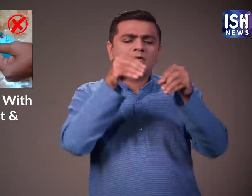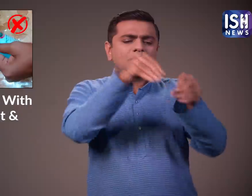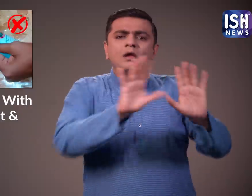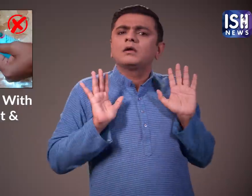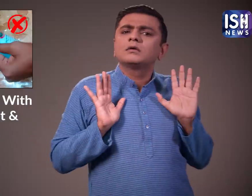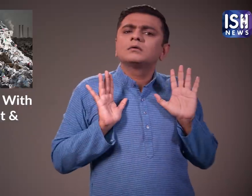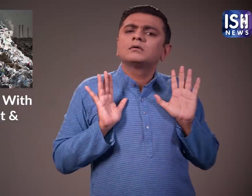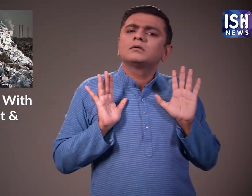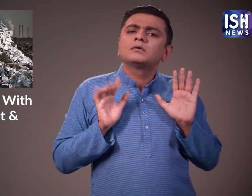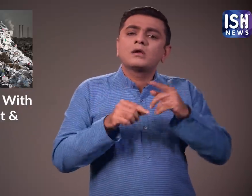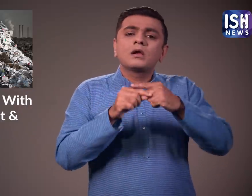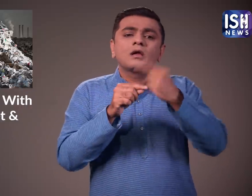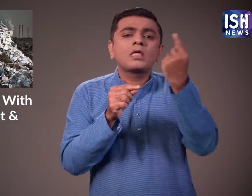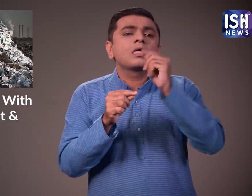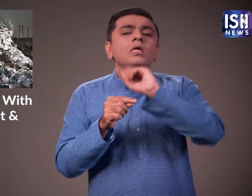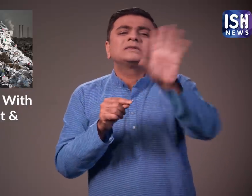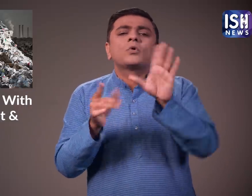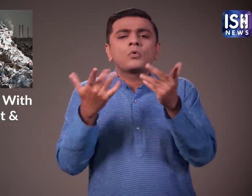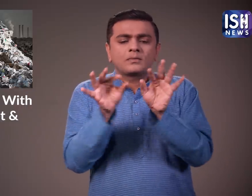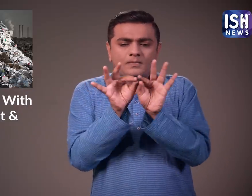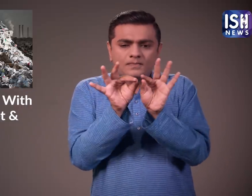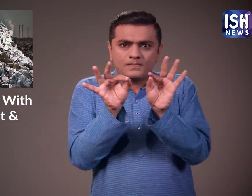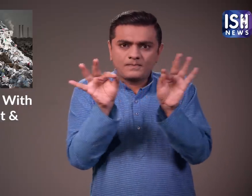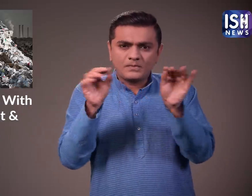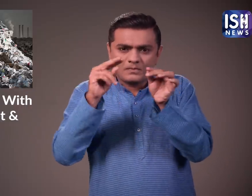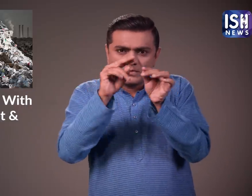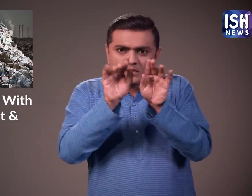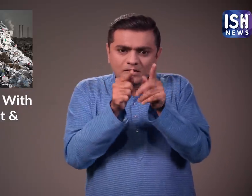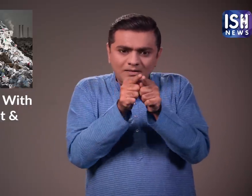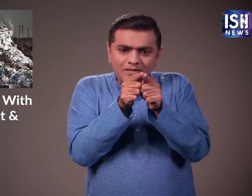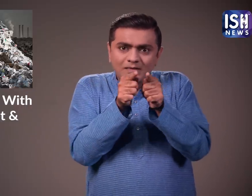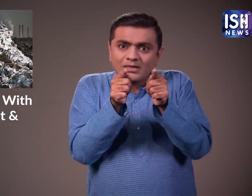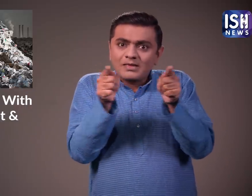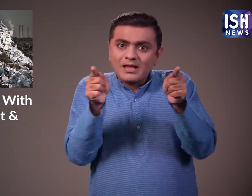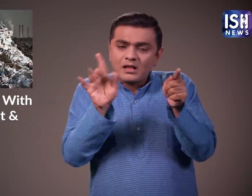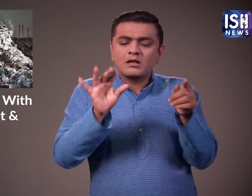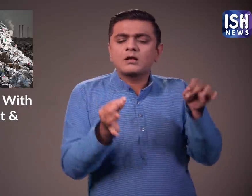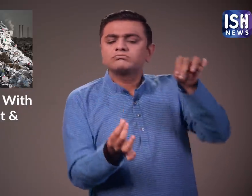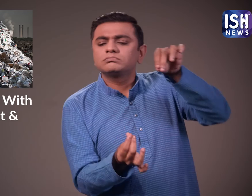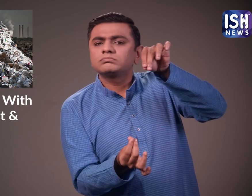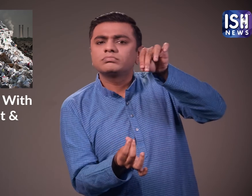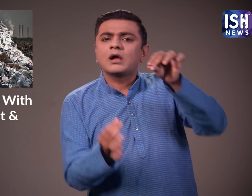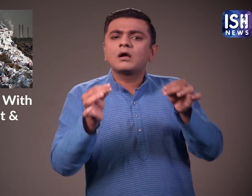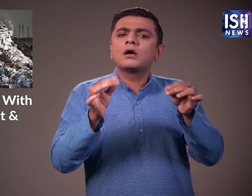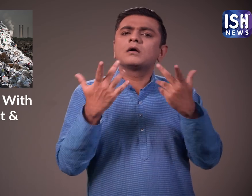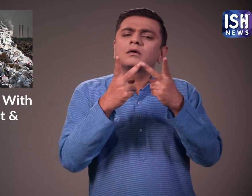छोटे टुकड़े को अलग ना करे बस पैकेट को एक-slit करे और खोल दे और सामगरी को बाहर निकाल दे